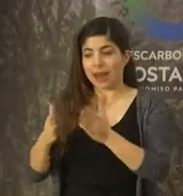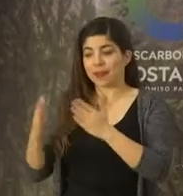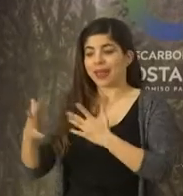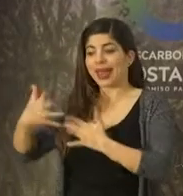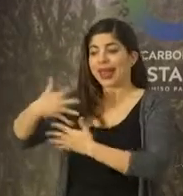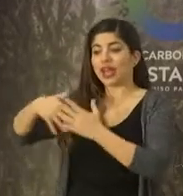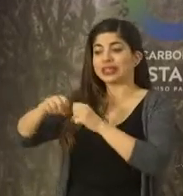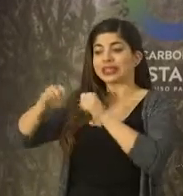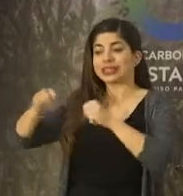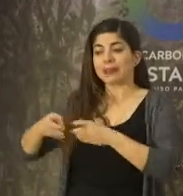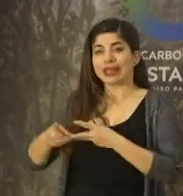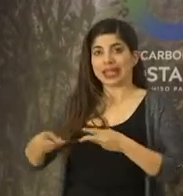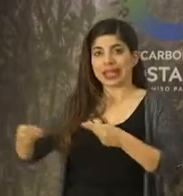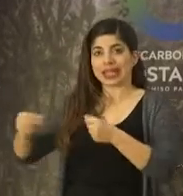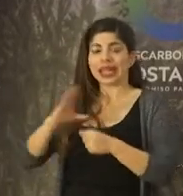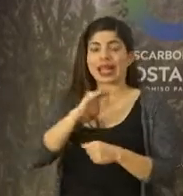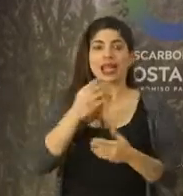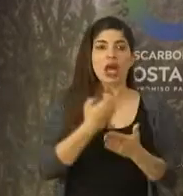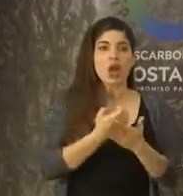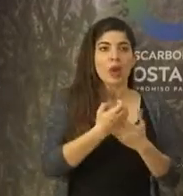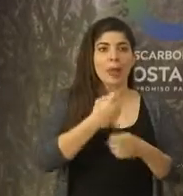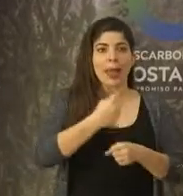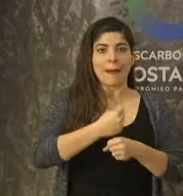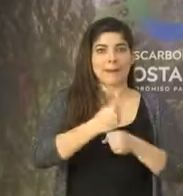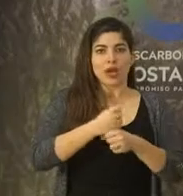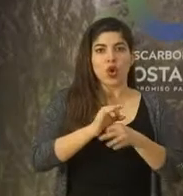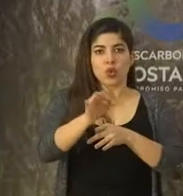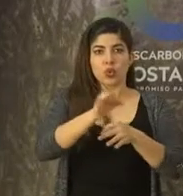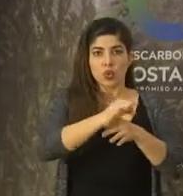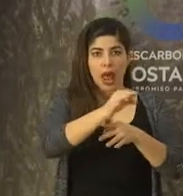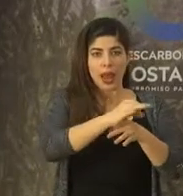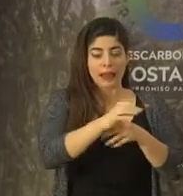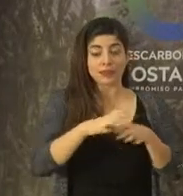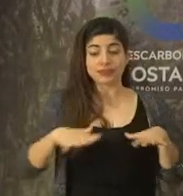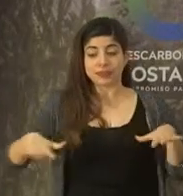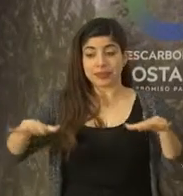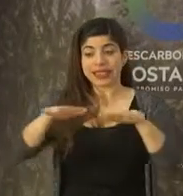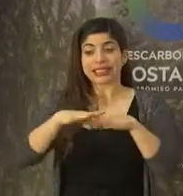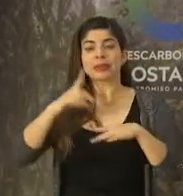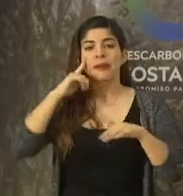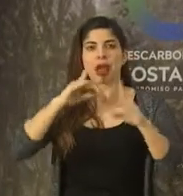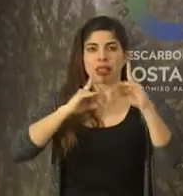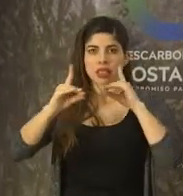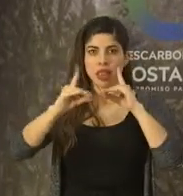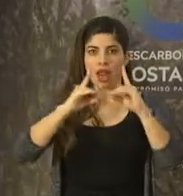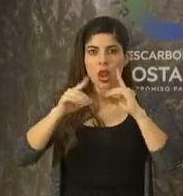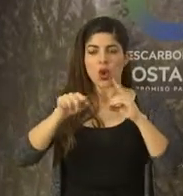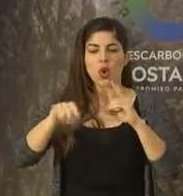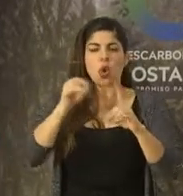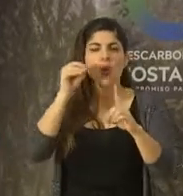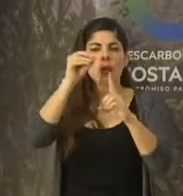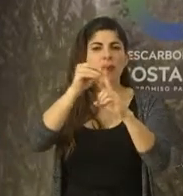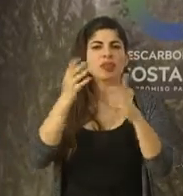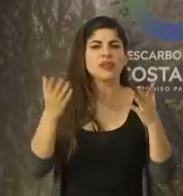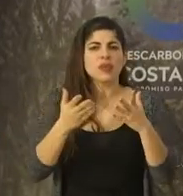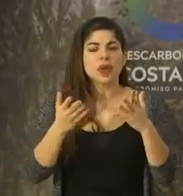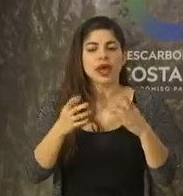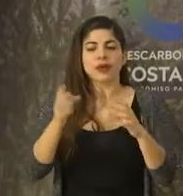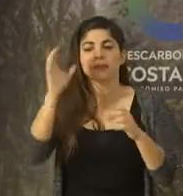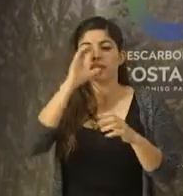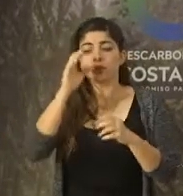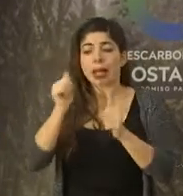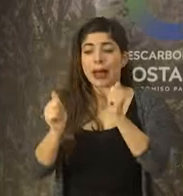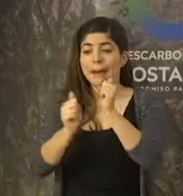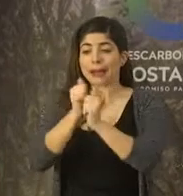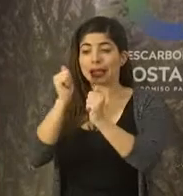ecosistemas terrestres y economía y empleo rural. La mesa es un espacio de diálogo que busca involucrar